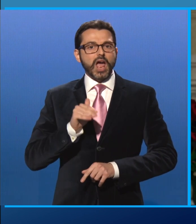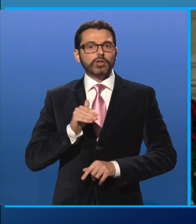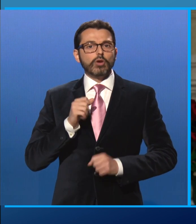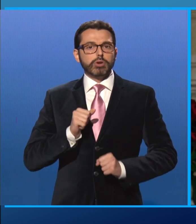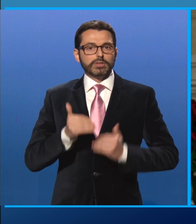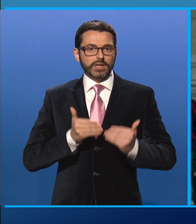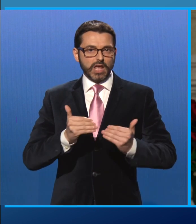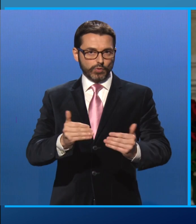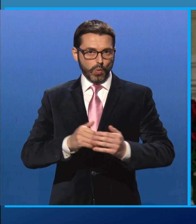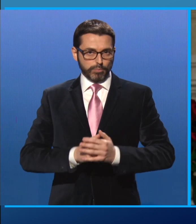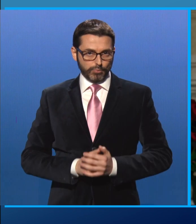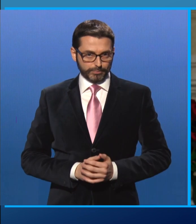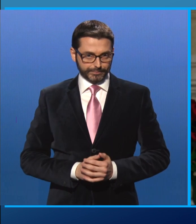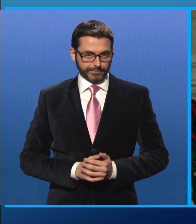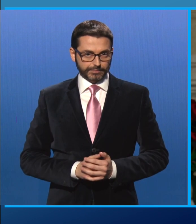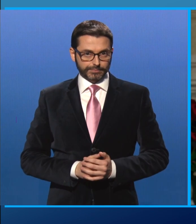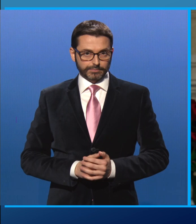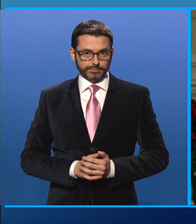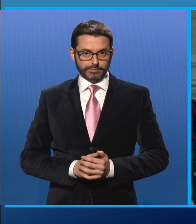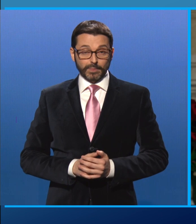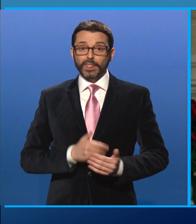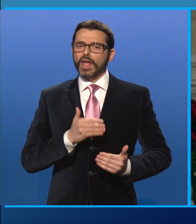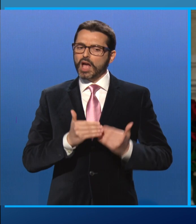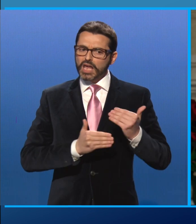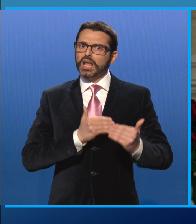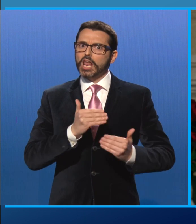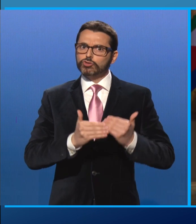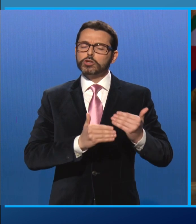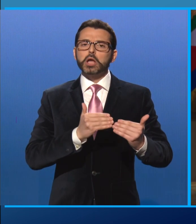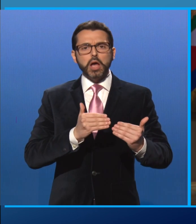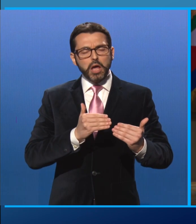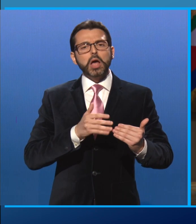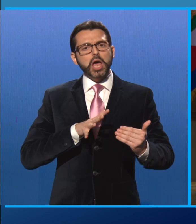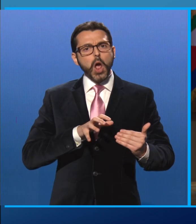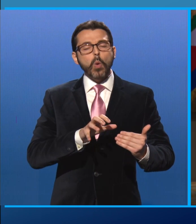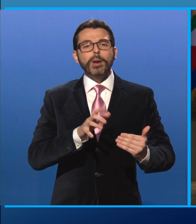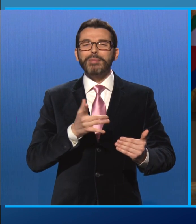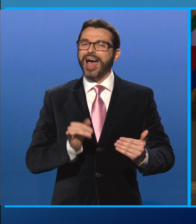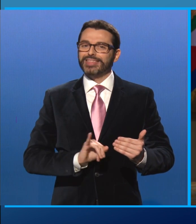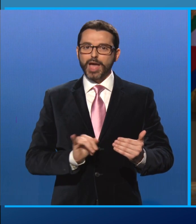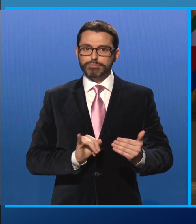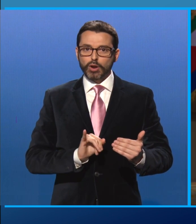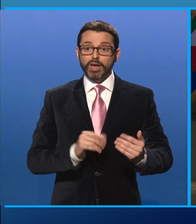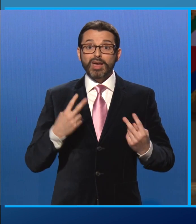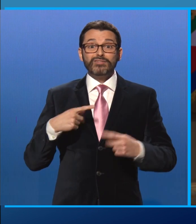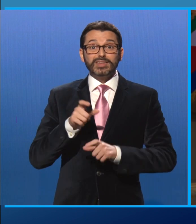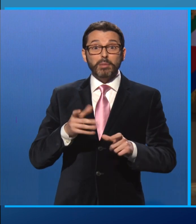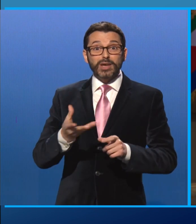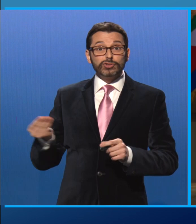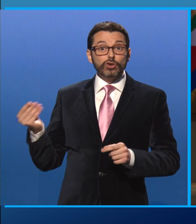La crescita è in ripresa, ma è debole. Il suo impatto sulla vita di molte persone stenta ad essere percepito.